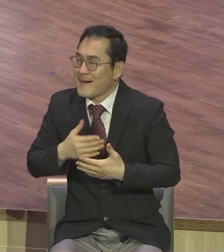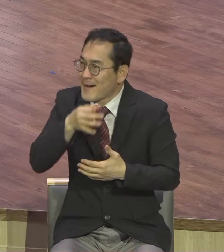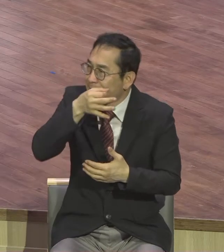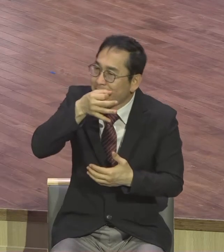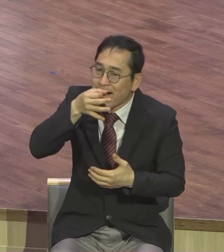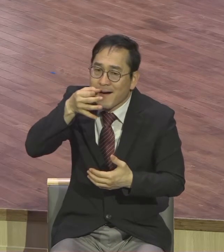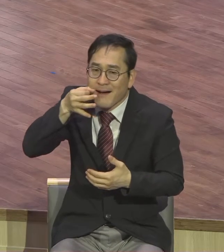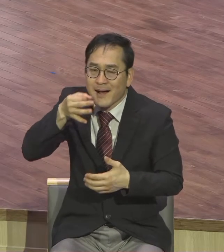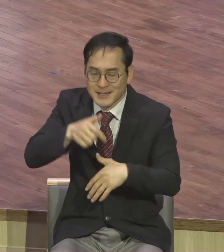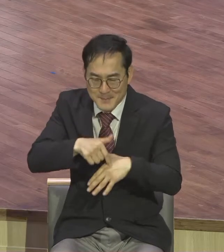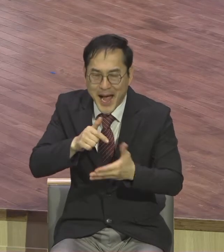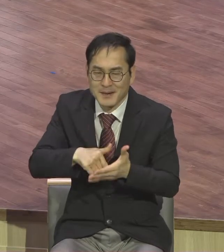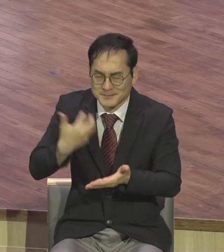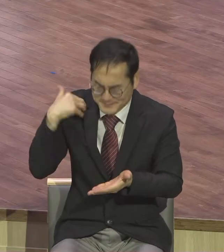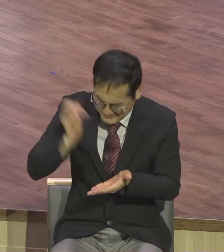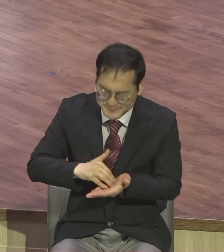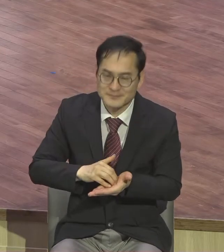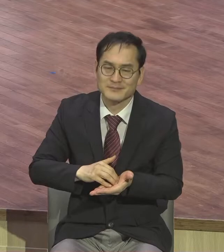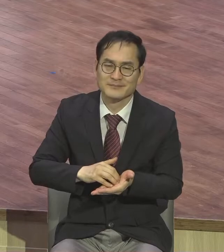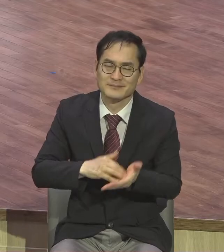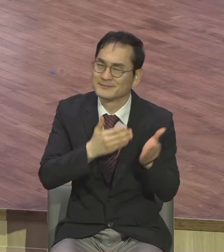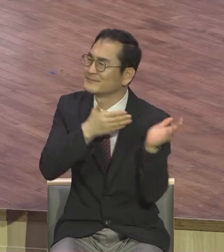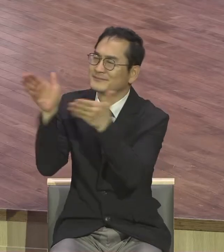두근두근두근두근 예배 참석하면서 가슴이 두근두근 해야 돼요